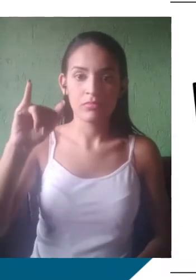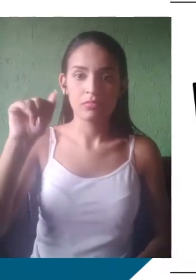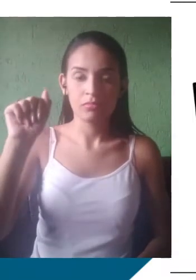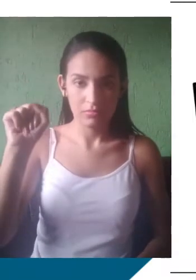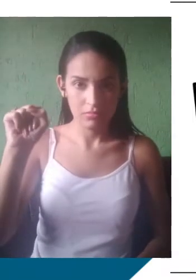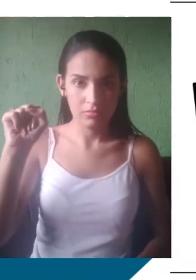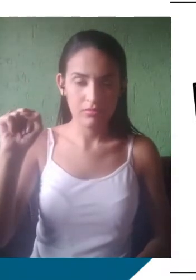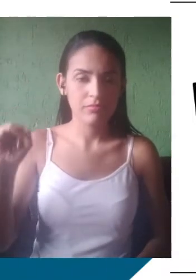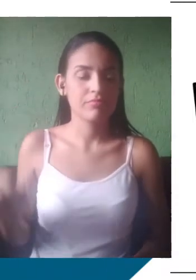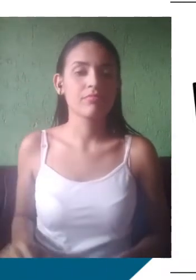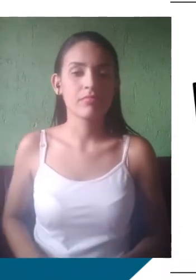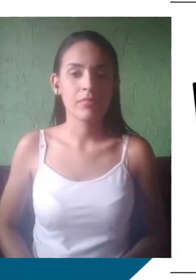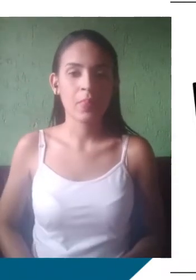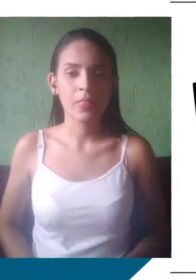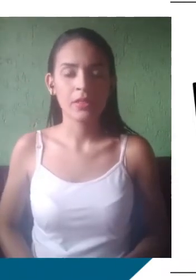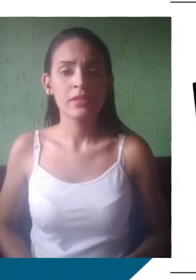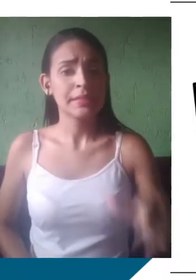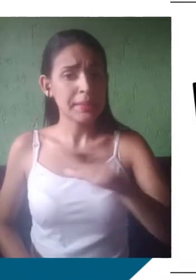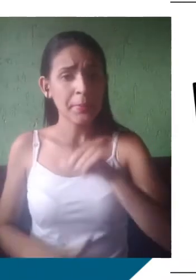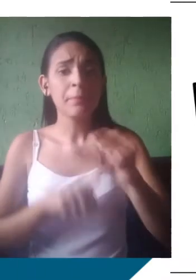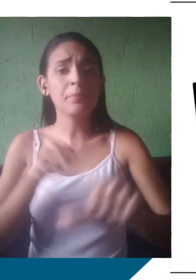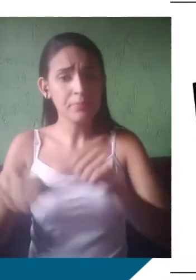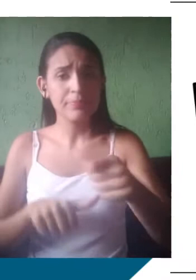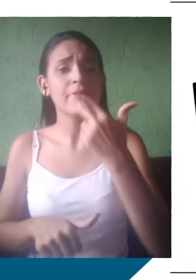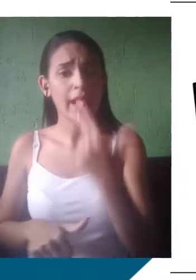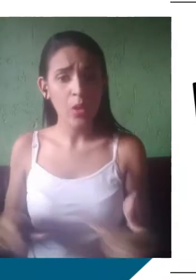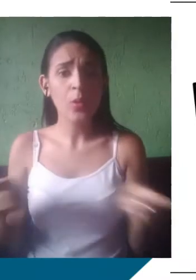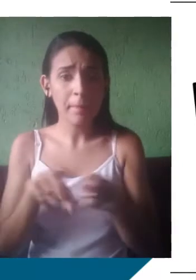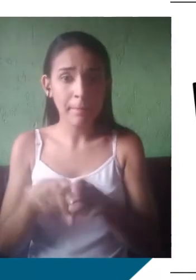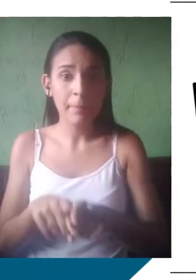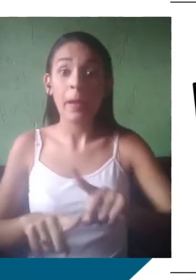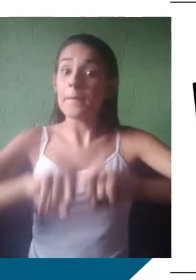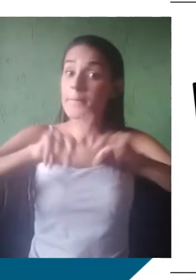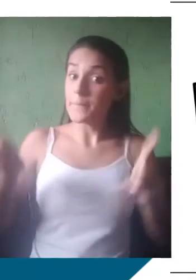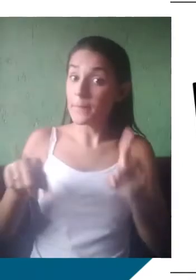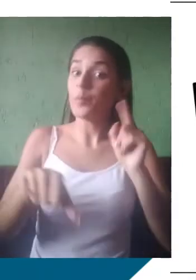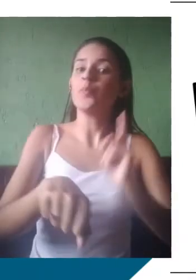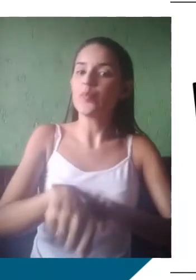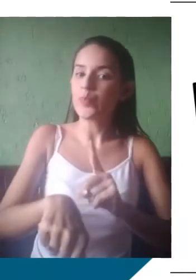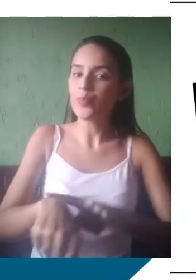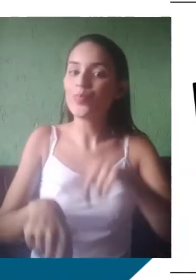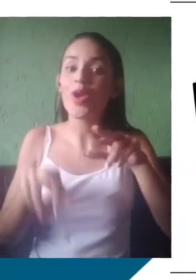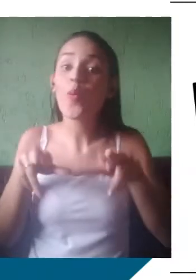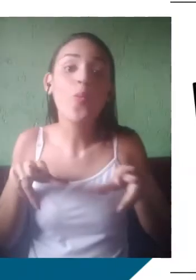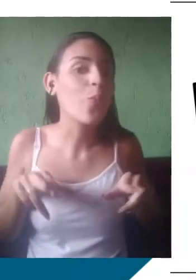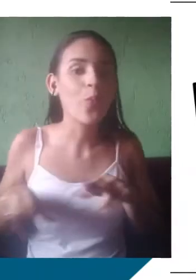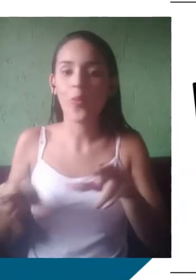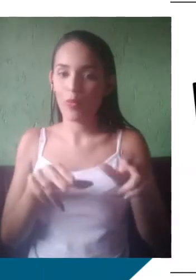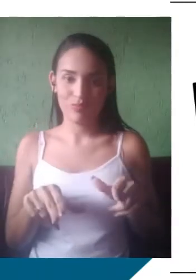temporal, dialetos e registros. Estes manifestam ocorrências que abarcam os fatores regionais,